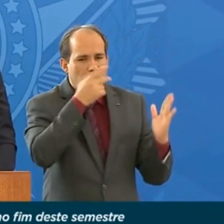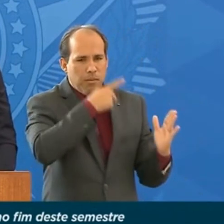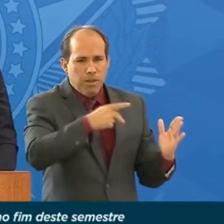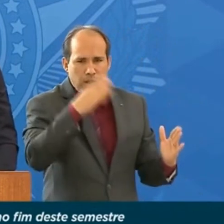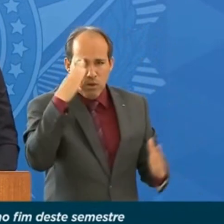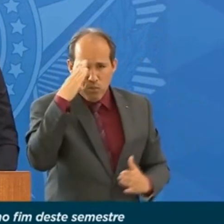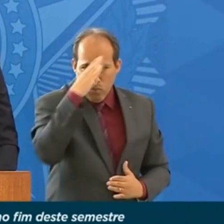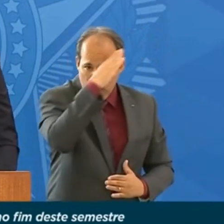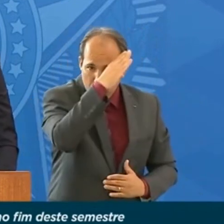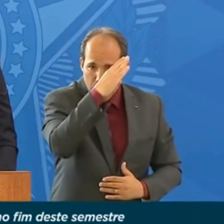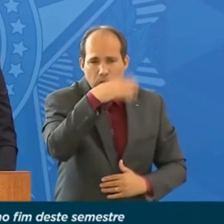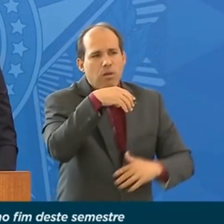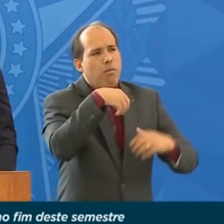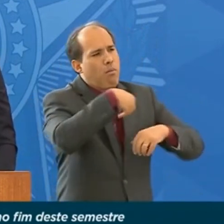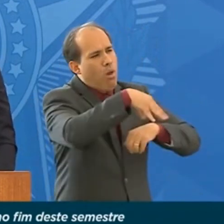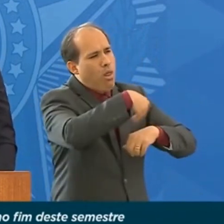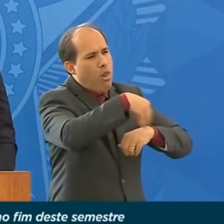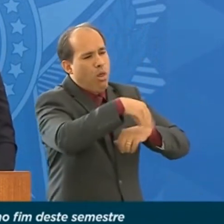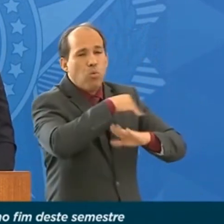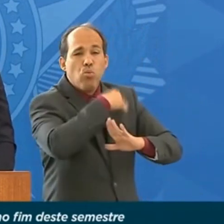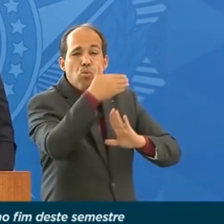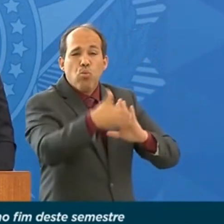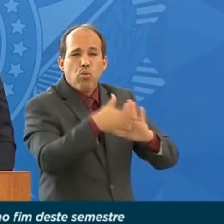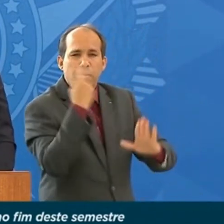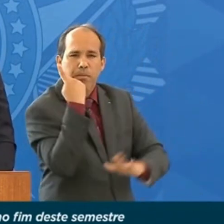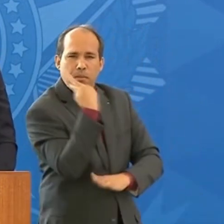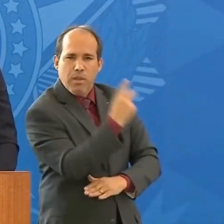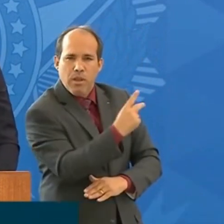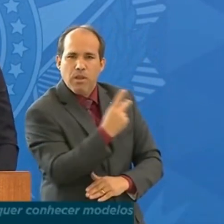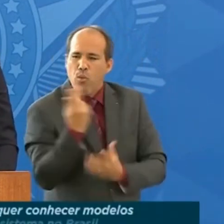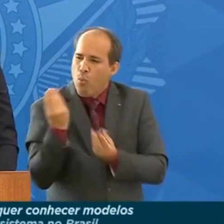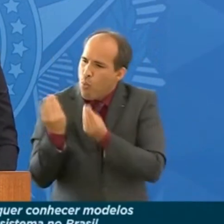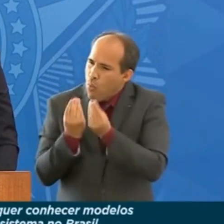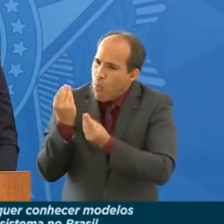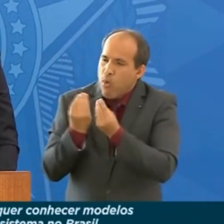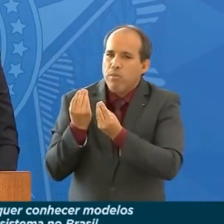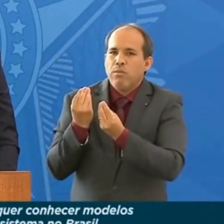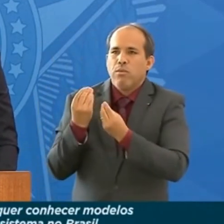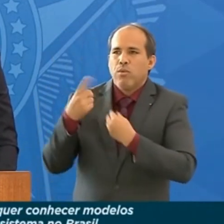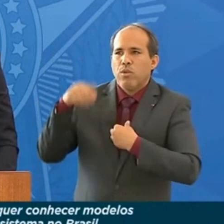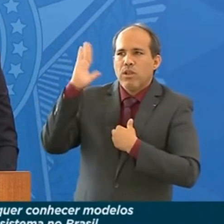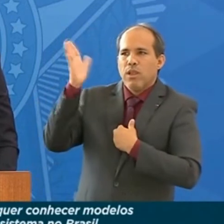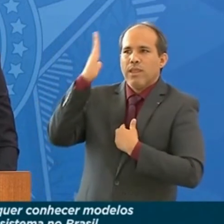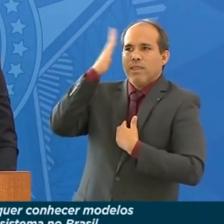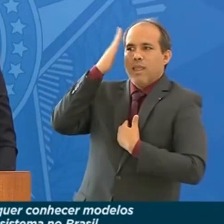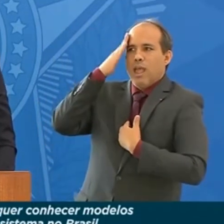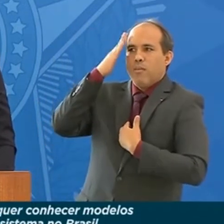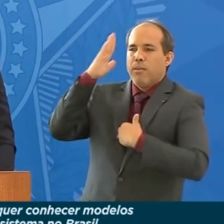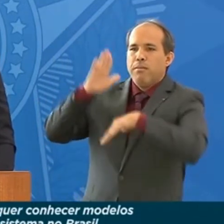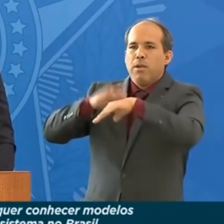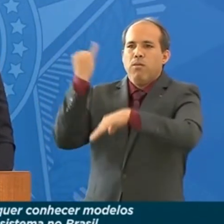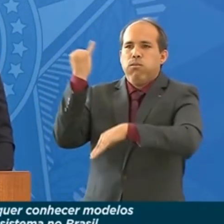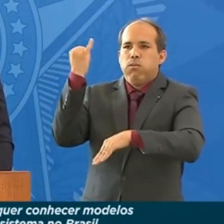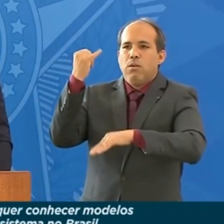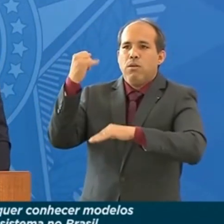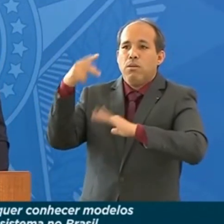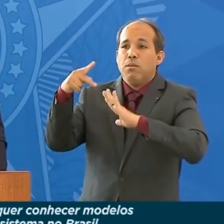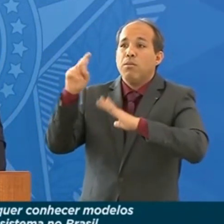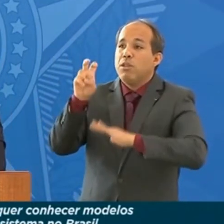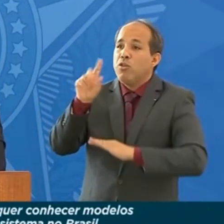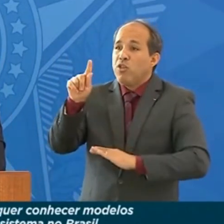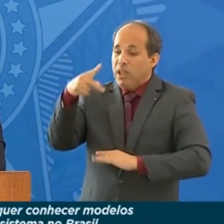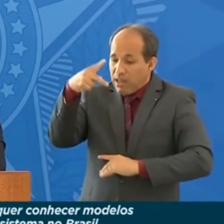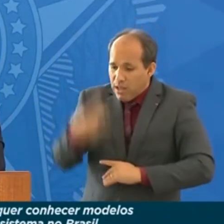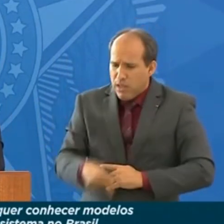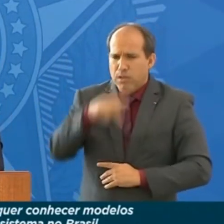deixando ele a par de todos os assuntos em relação a esse tema, porque sabemos da importância do 5G para o nosso país.